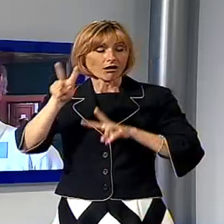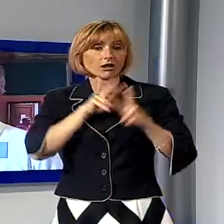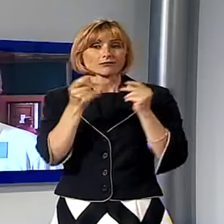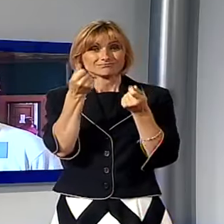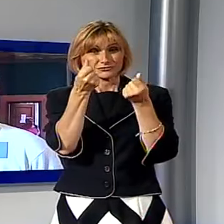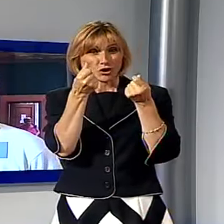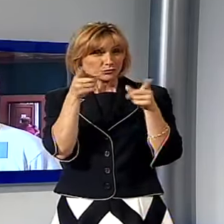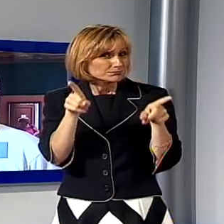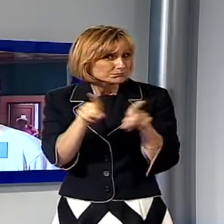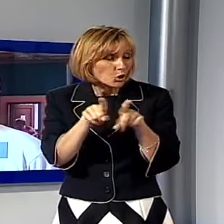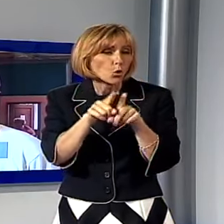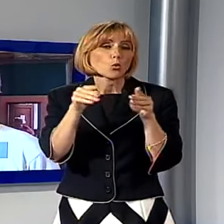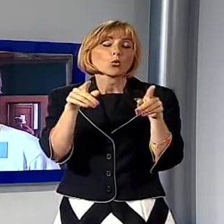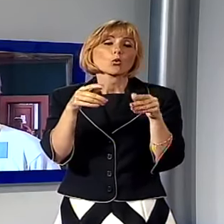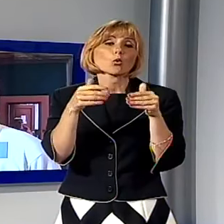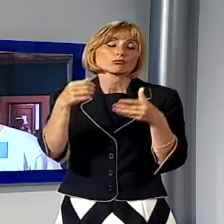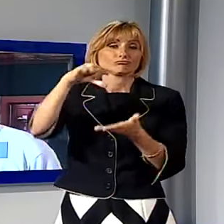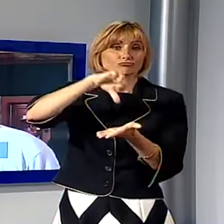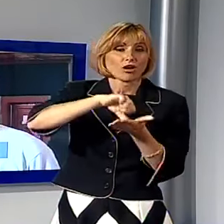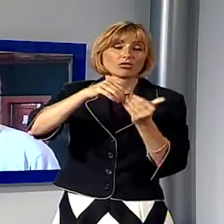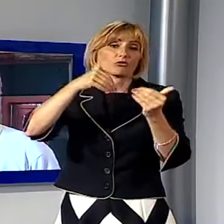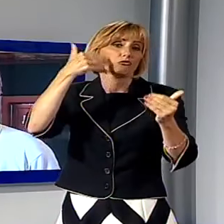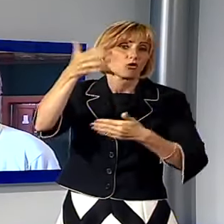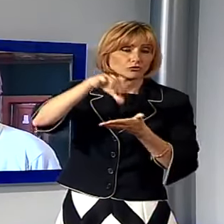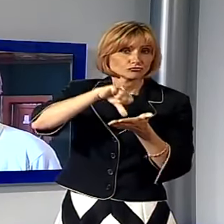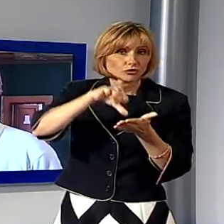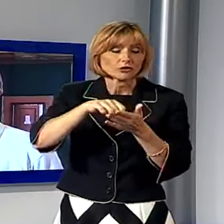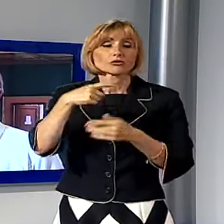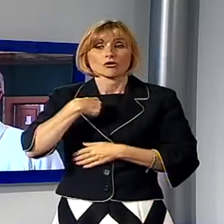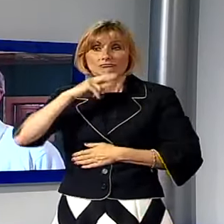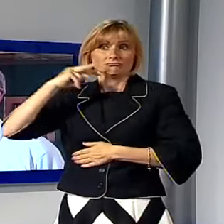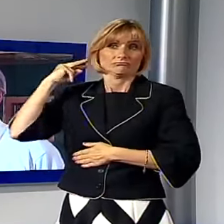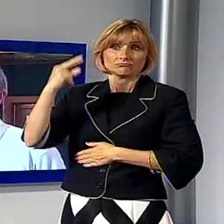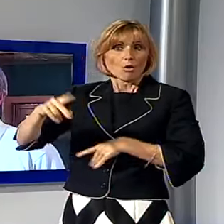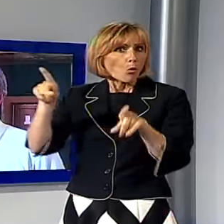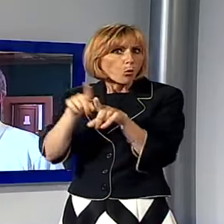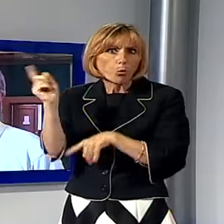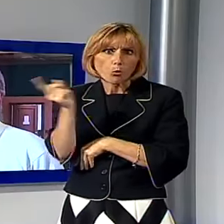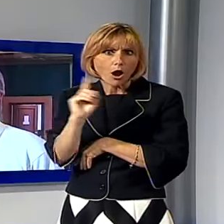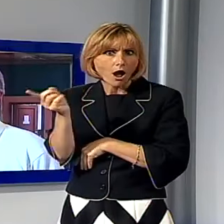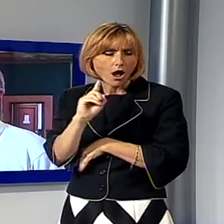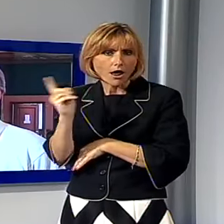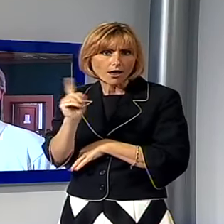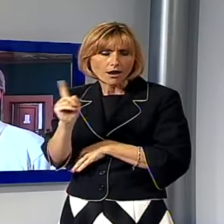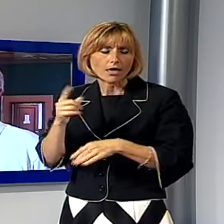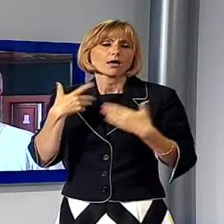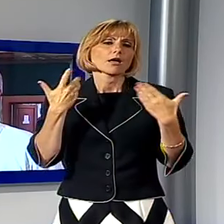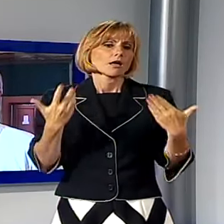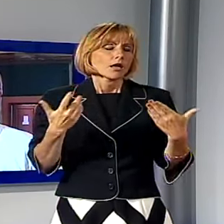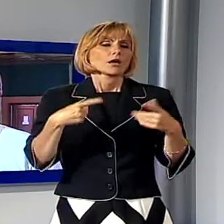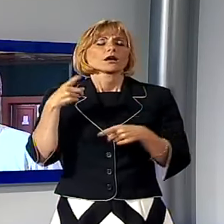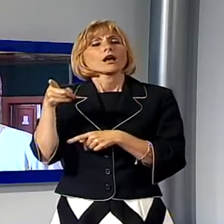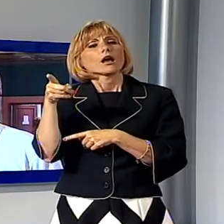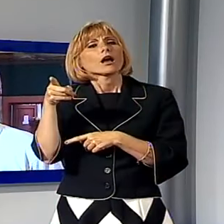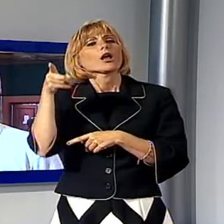'urbane per poter usufruire anche di quelle. Noi abbiamo risposto che comunque non sarà la stessa cosa e che comunque fanno dei